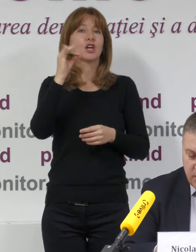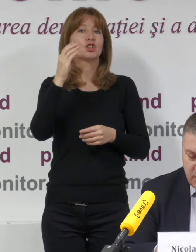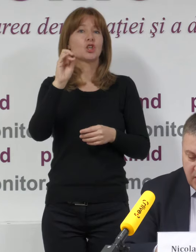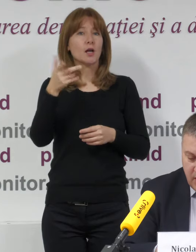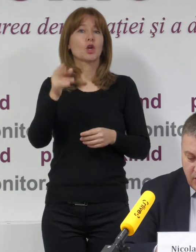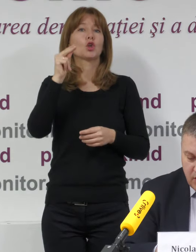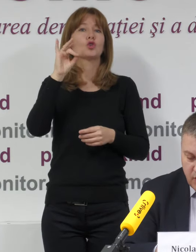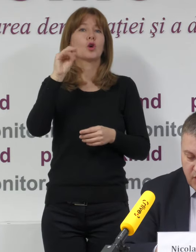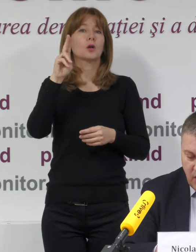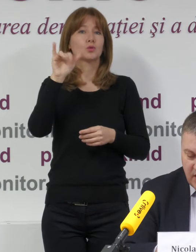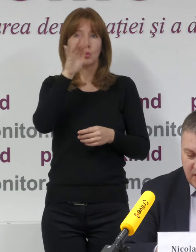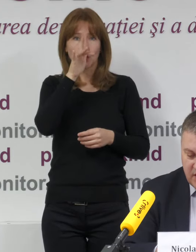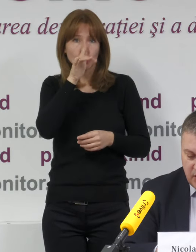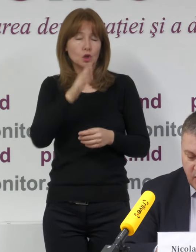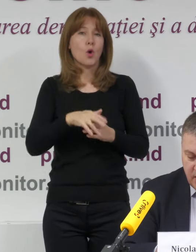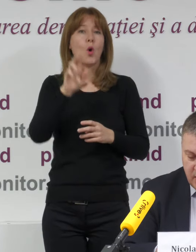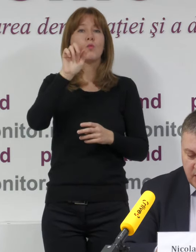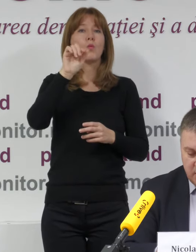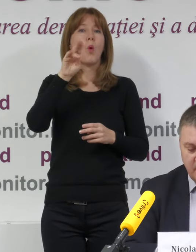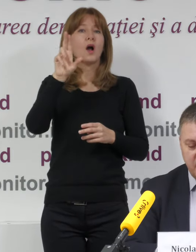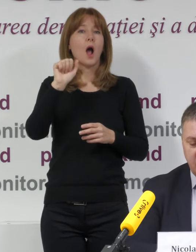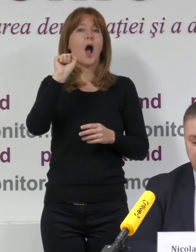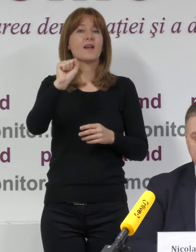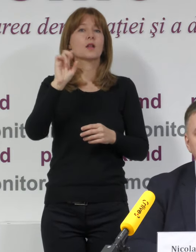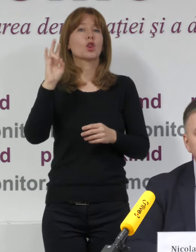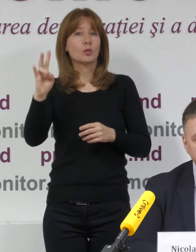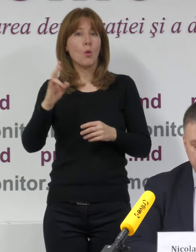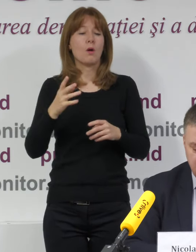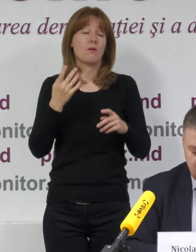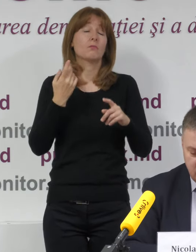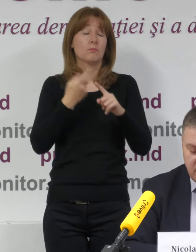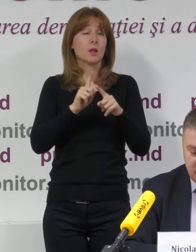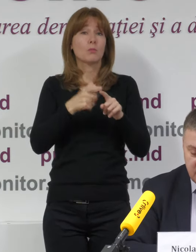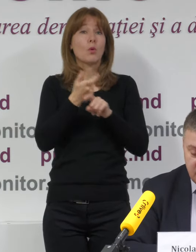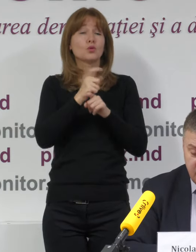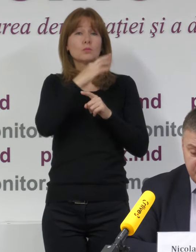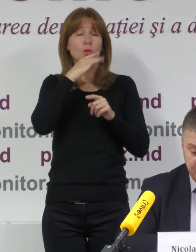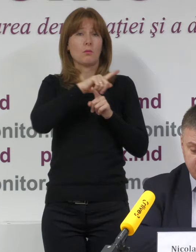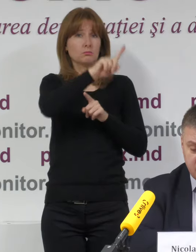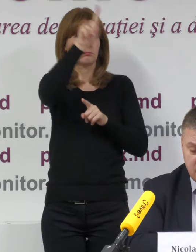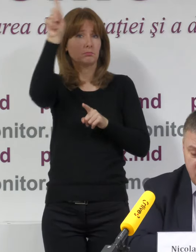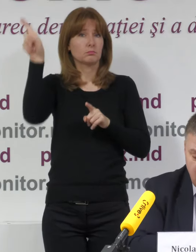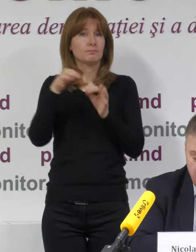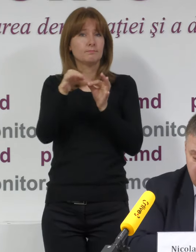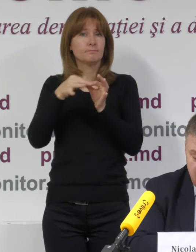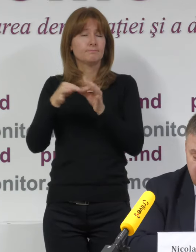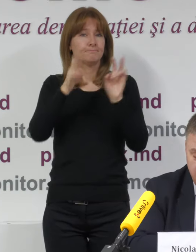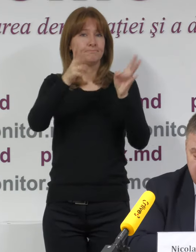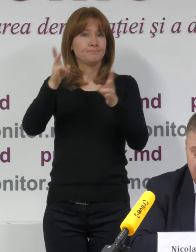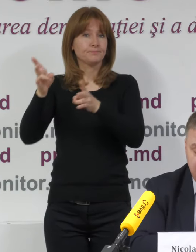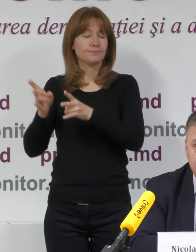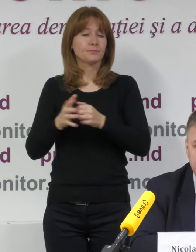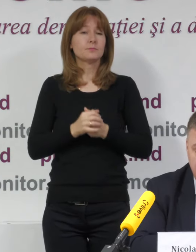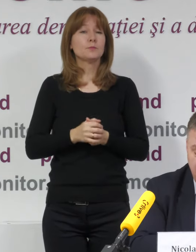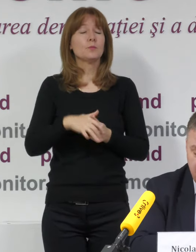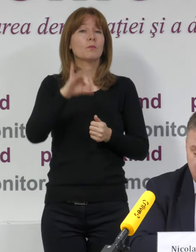Ciorescu, Chișinău, Bulboaca, Aninii Noi și așa mai departe. Adică sunt o listă destul de extensivă. Buletine de